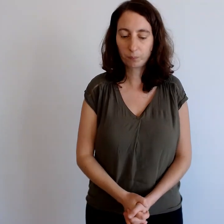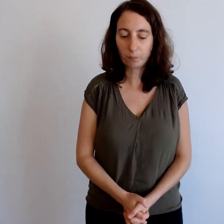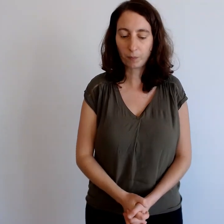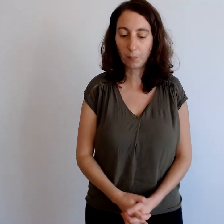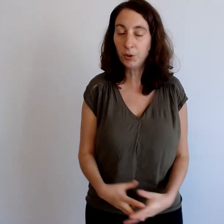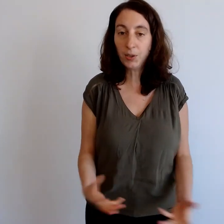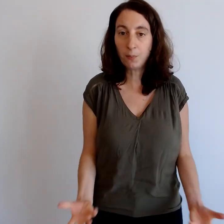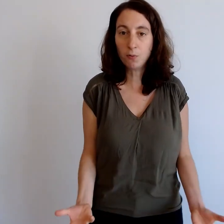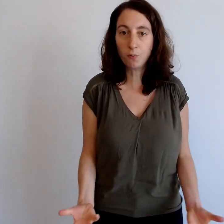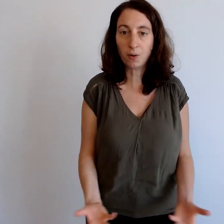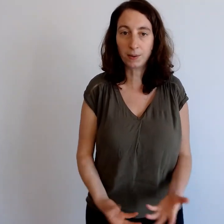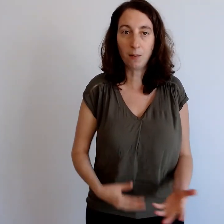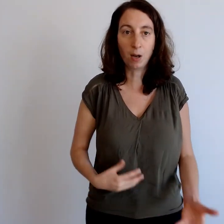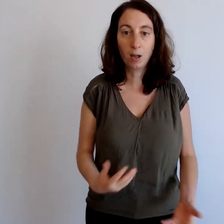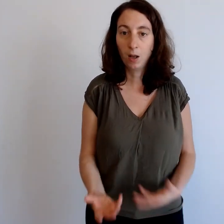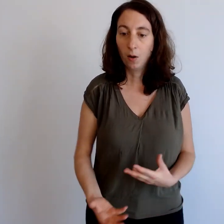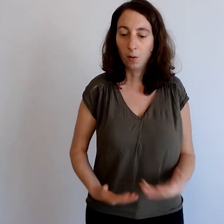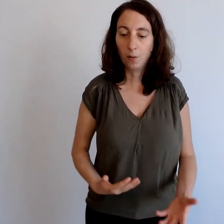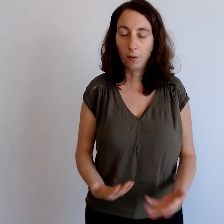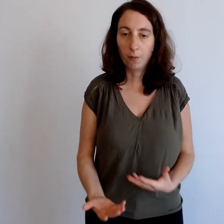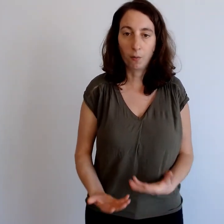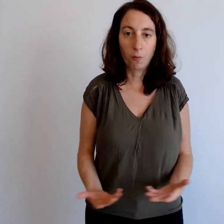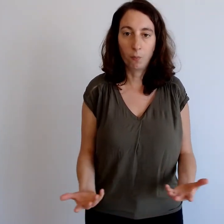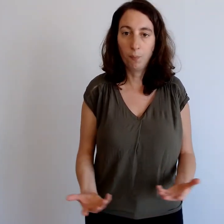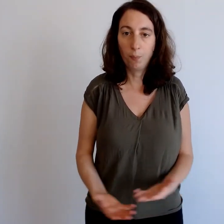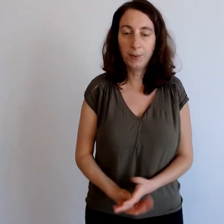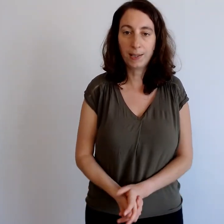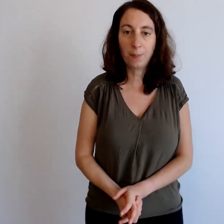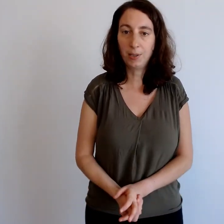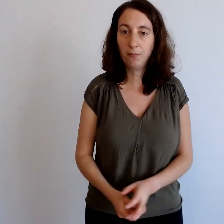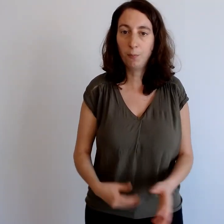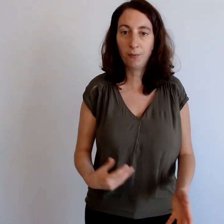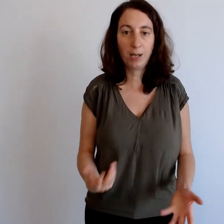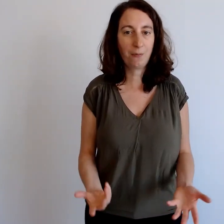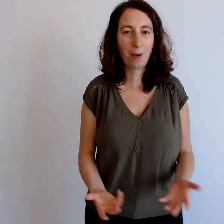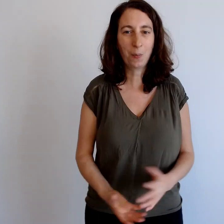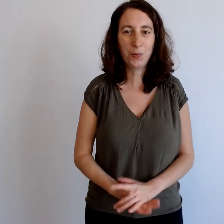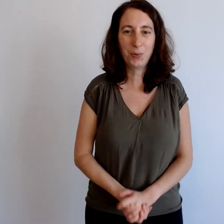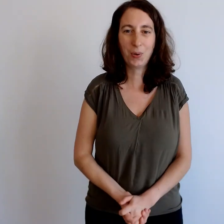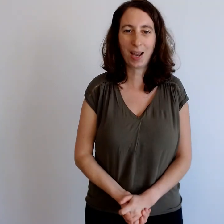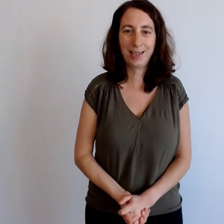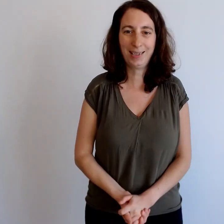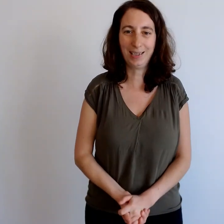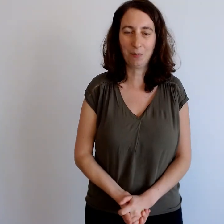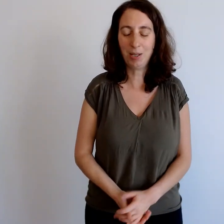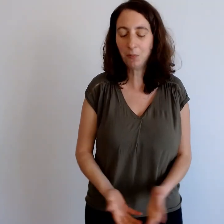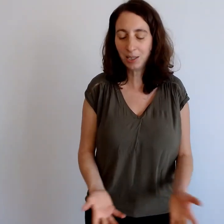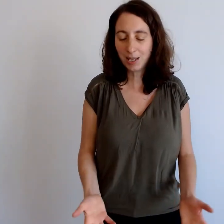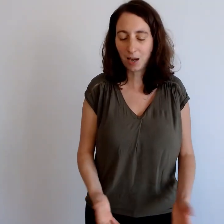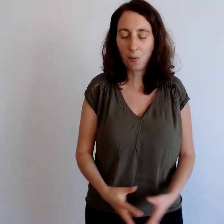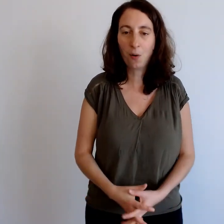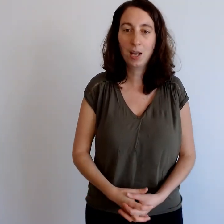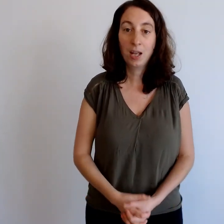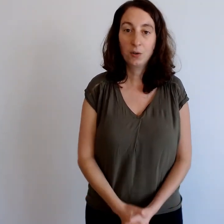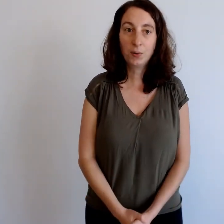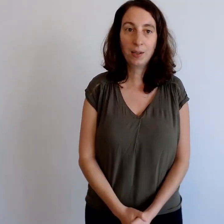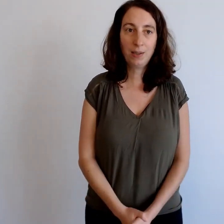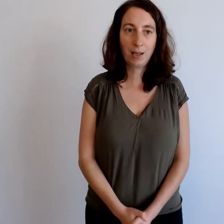Mais si c'est plus confortable, on peut s'adapter, vous pouvez les faire en posture assise. Mais donc idéalement, je vous invite à vous